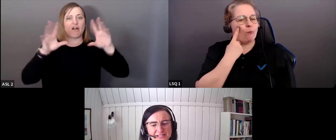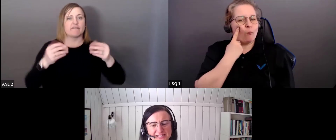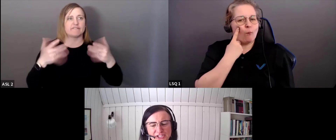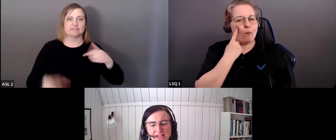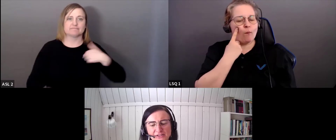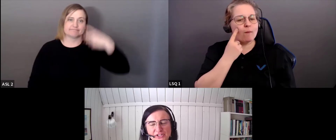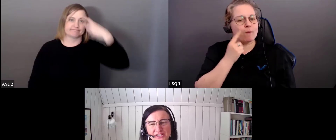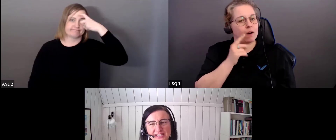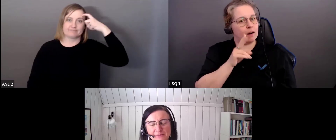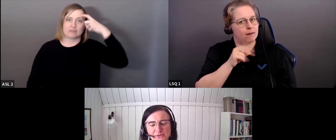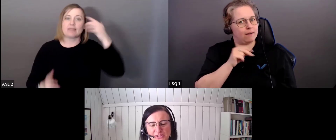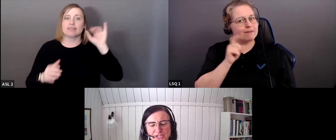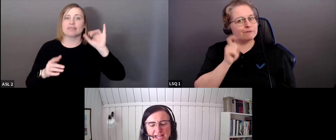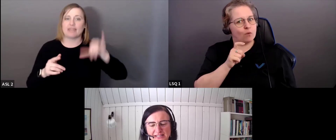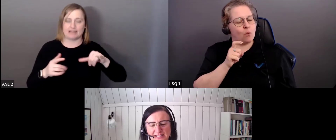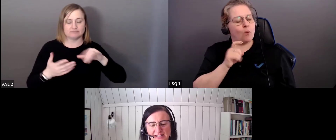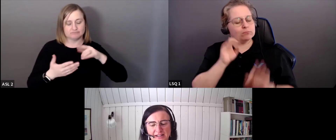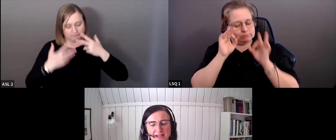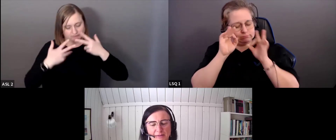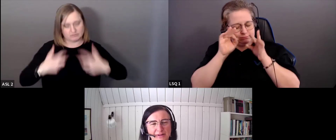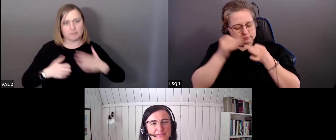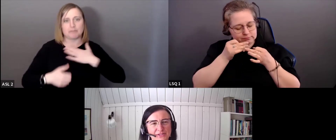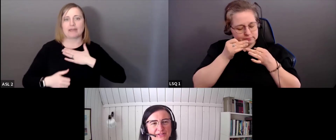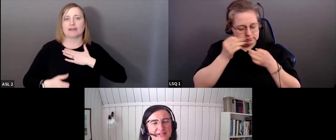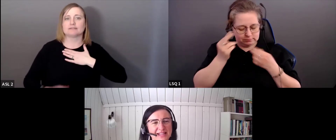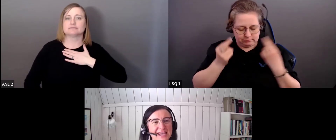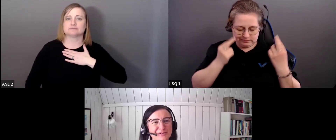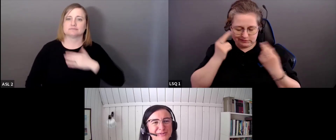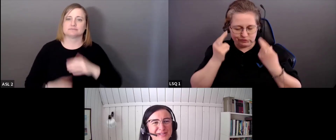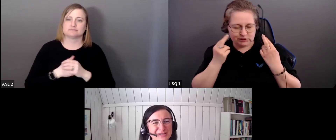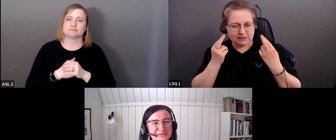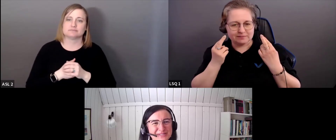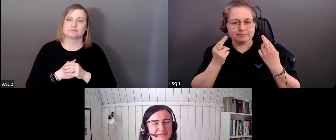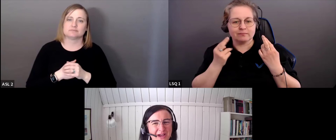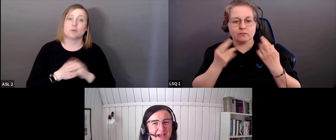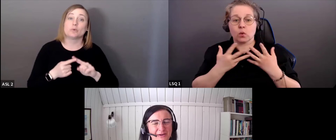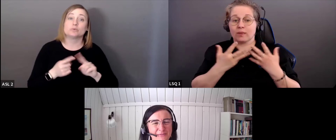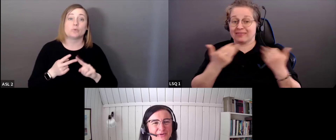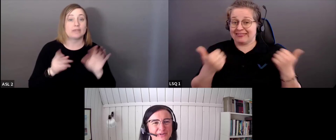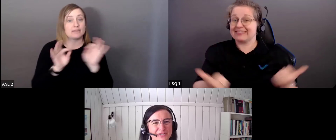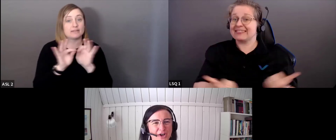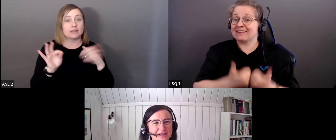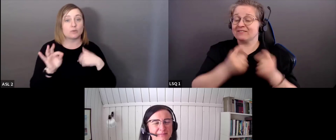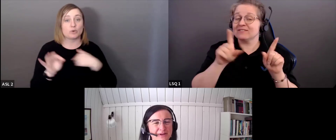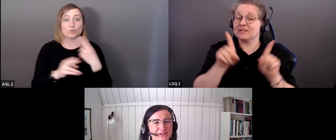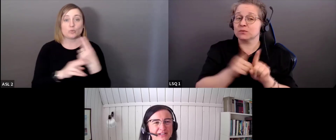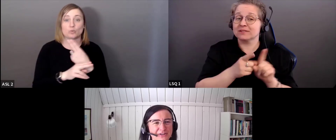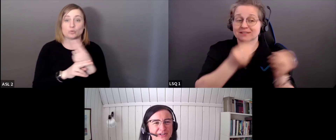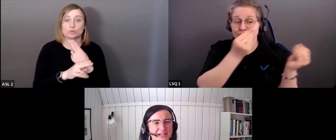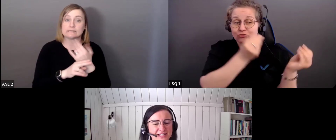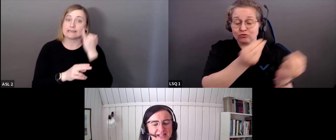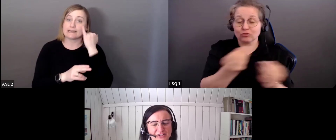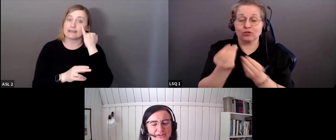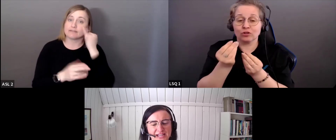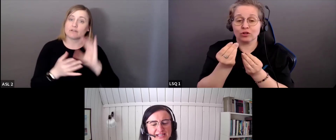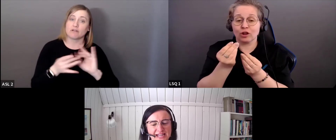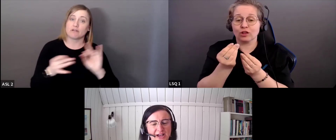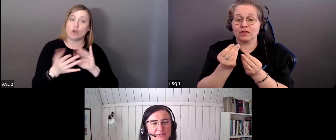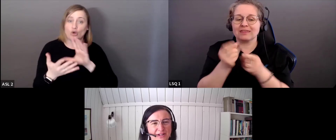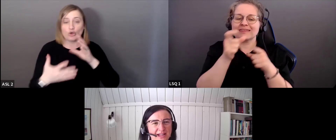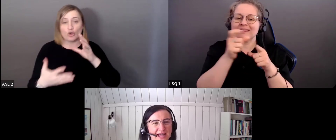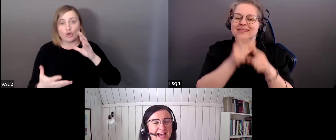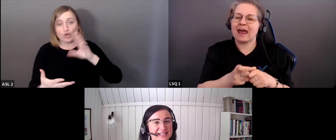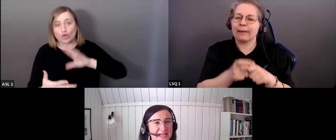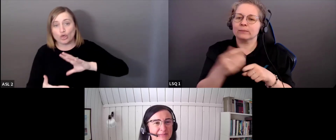certainement quelque chose que je vais faire. Il y avait aussi un défi qui a été lancé. Les termes qu'on utilise